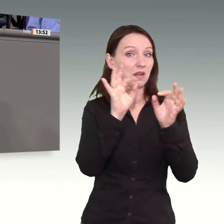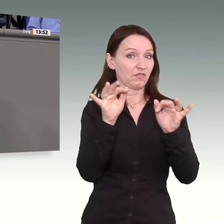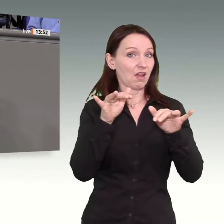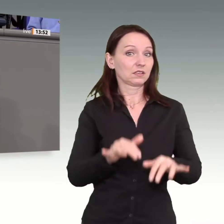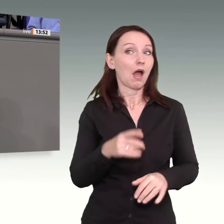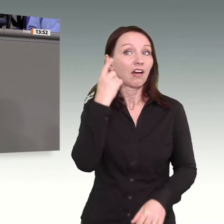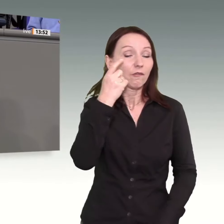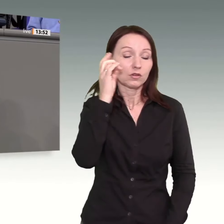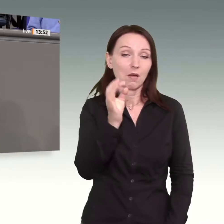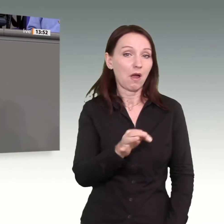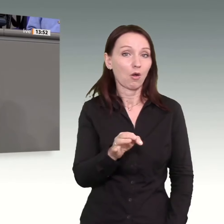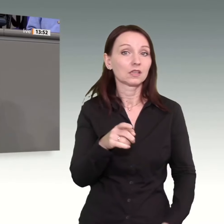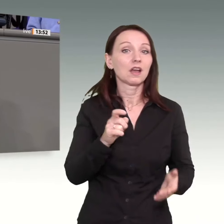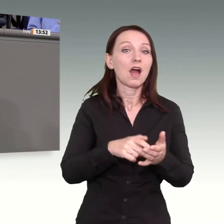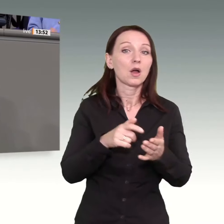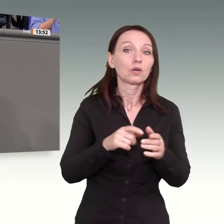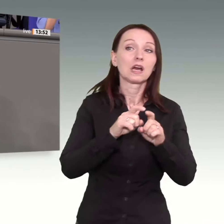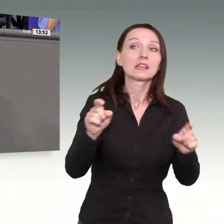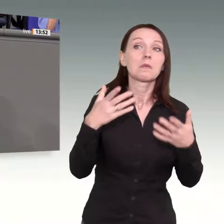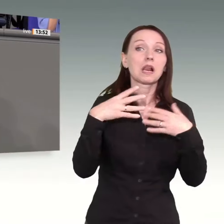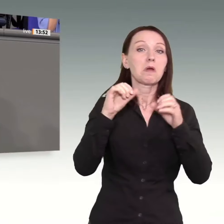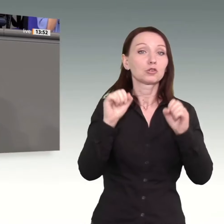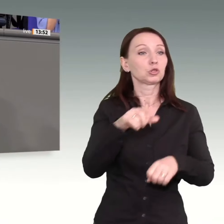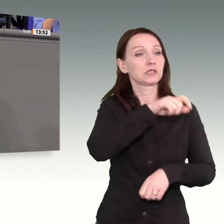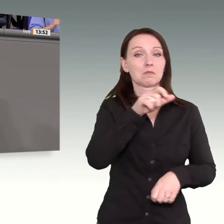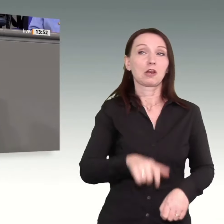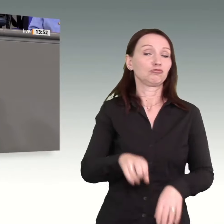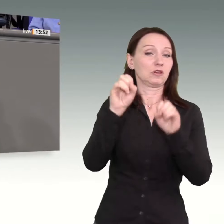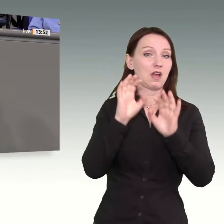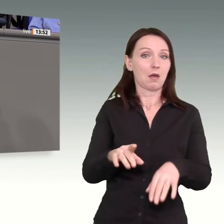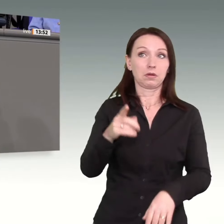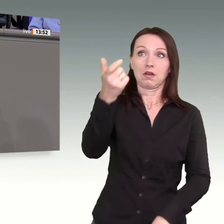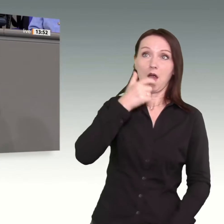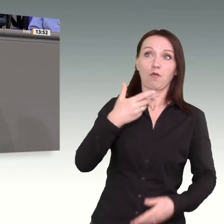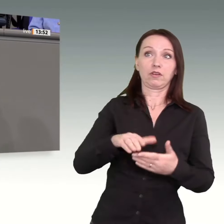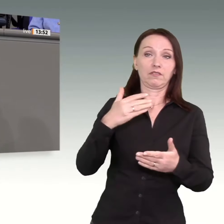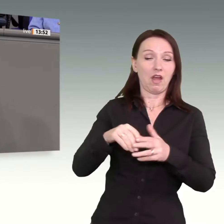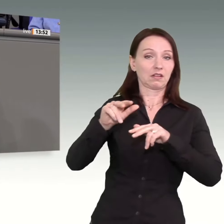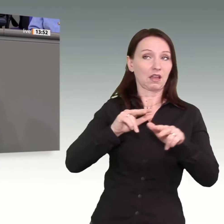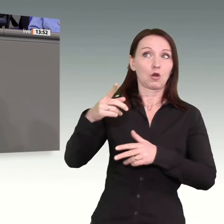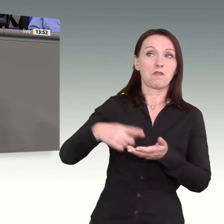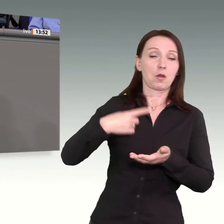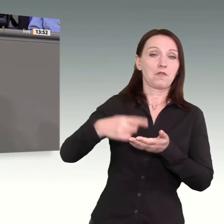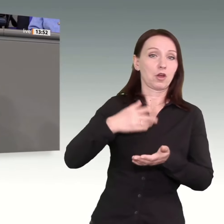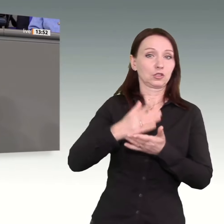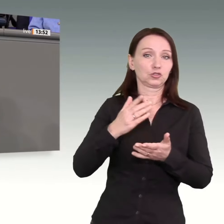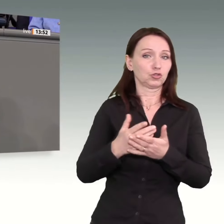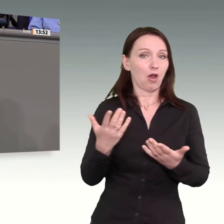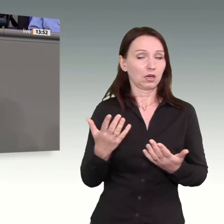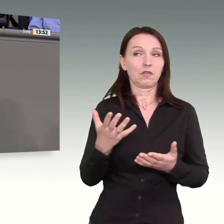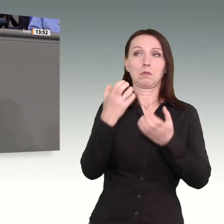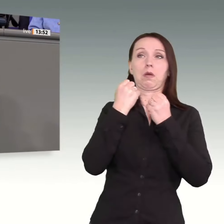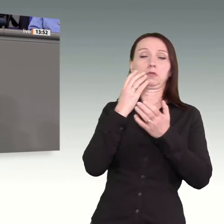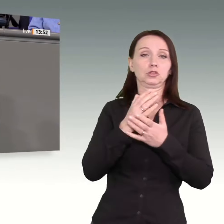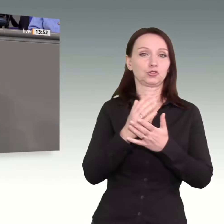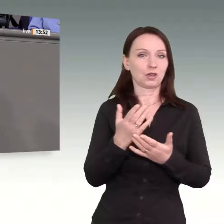Menschen gehen beim Thema Klimaschutz von der Fahne, wenn die Ampelregierung sie weiter überfordert und überrumpelt. Das Gebäudeenergiegesetz hat das